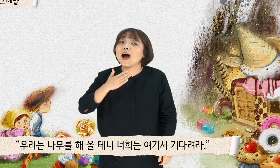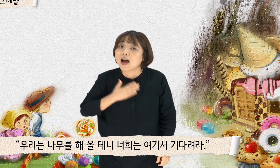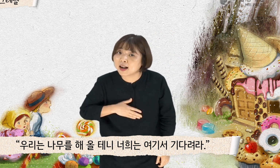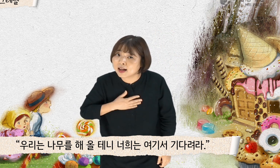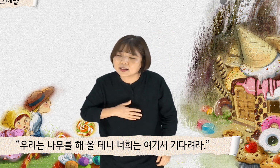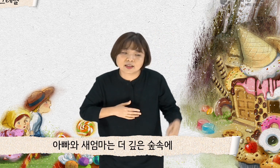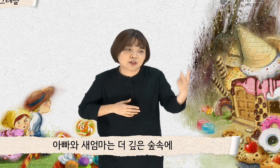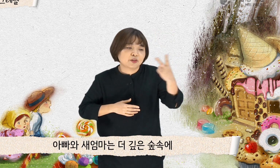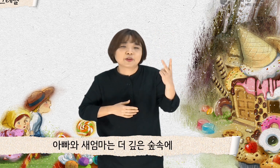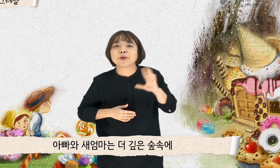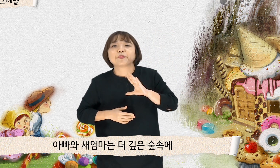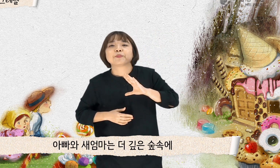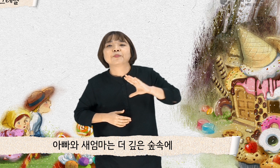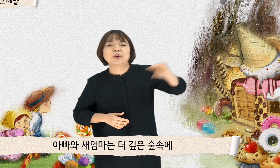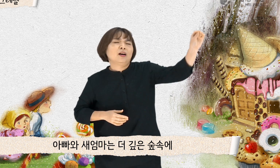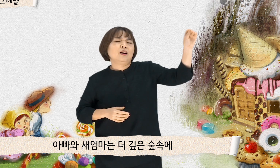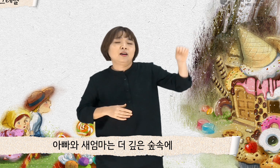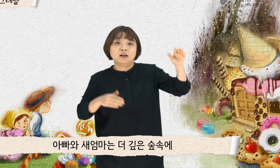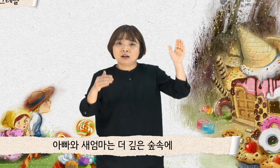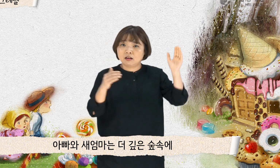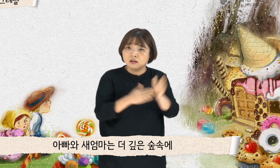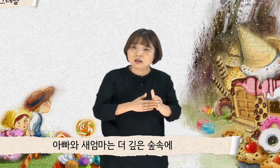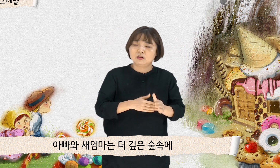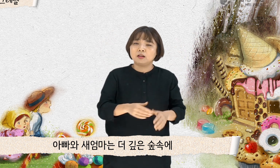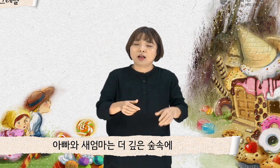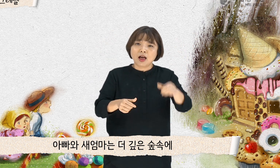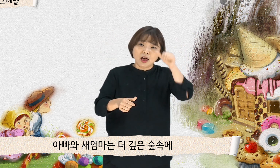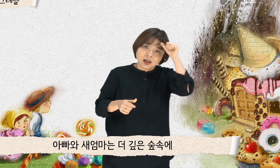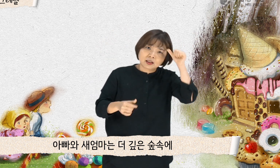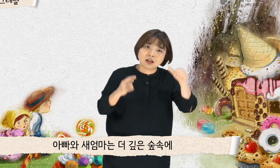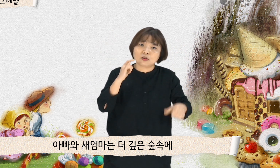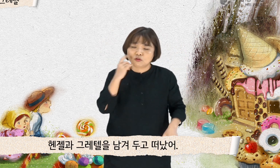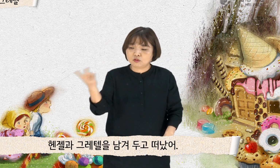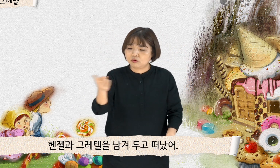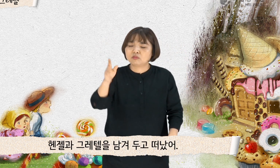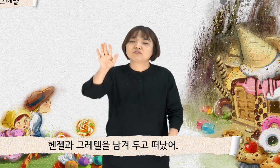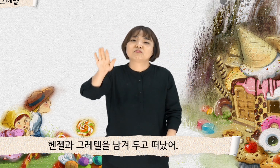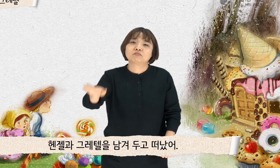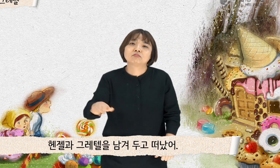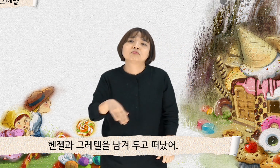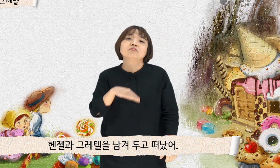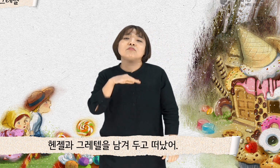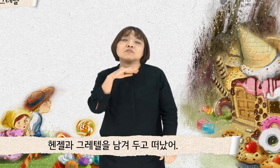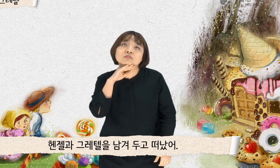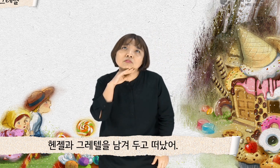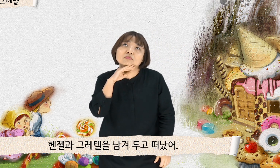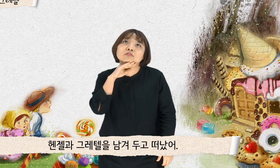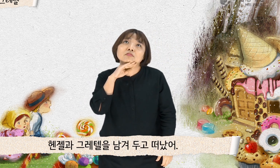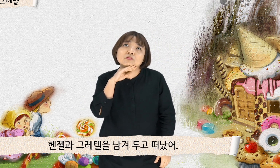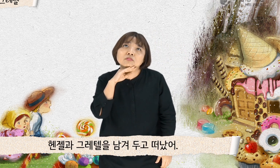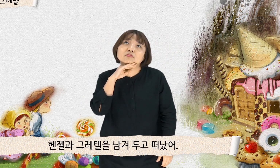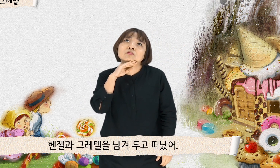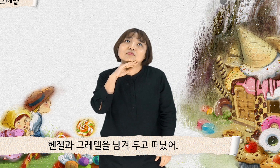아빠와 새엄마는 더 깊은 숲속에 핸젤과 그레텔을 남겨두고 떠났어.